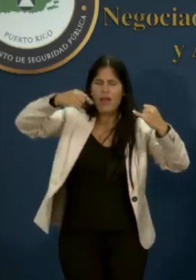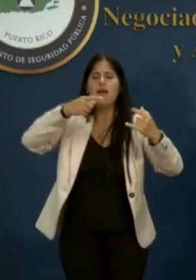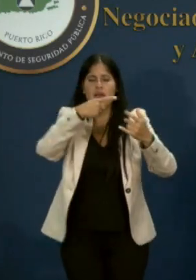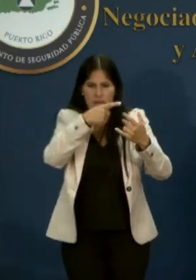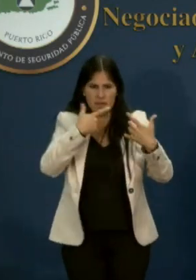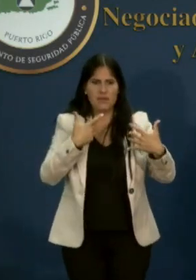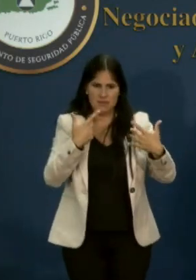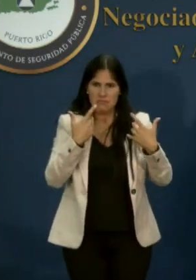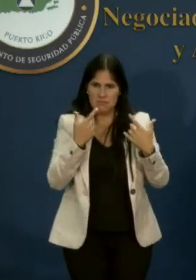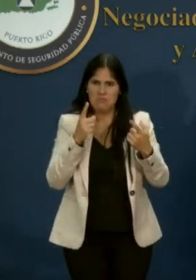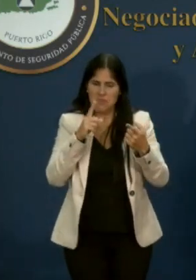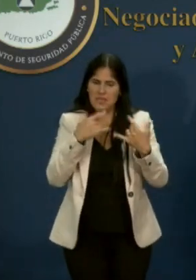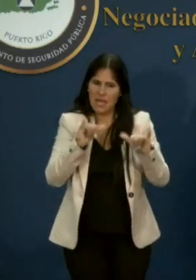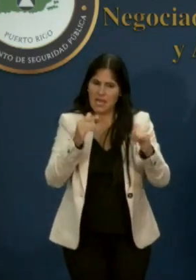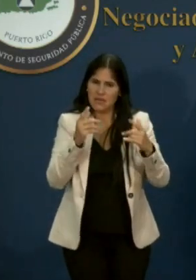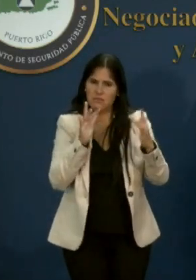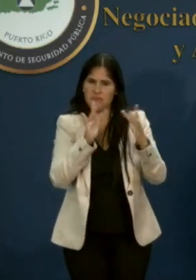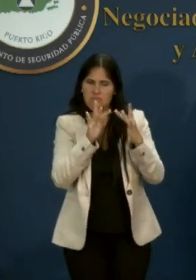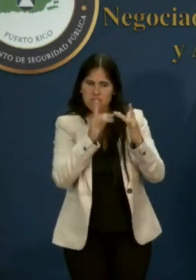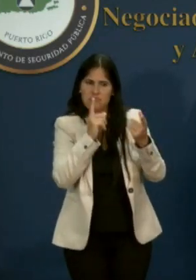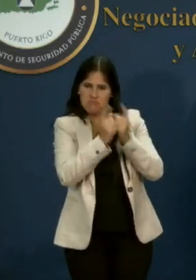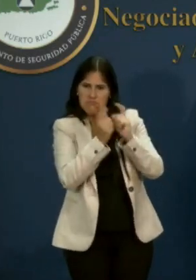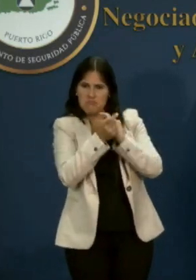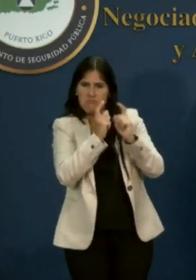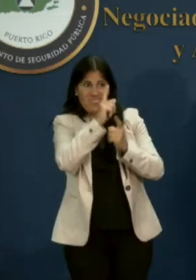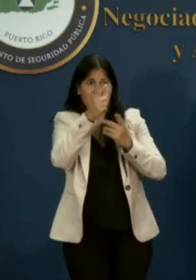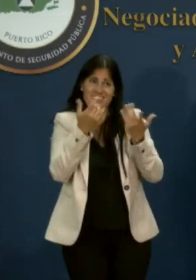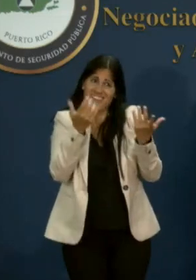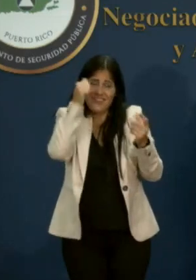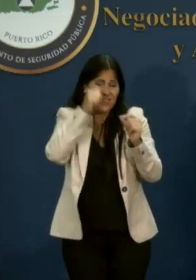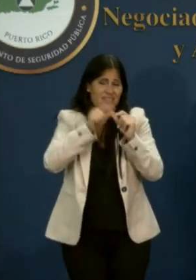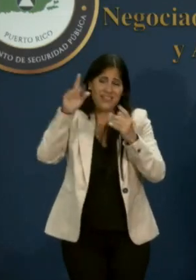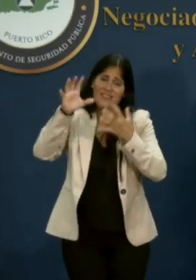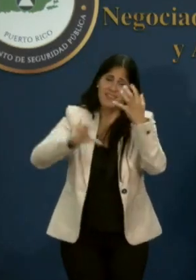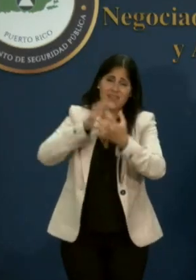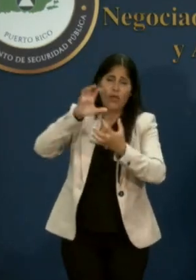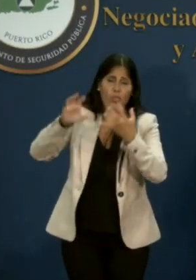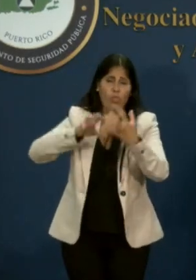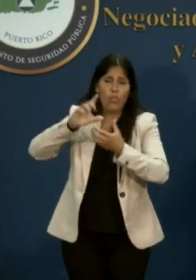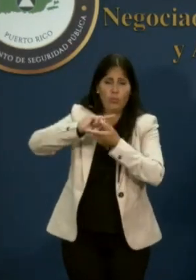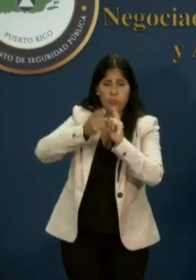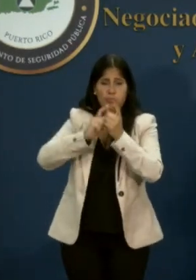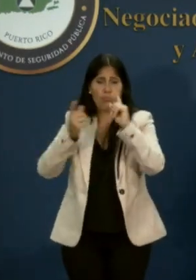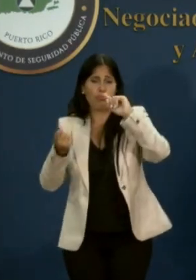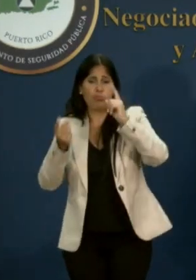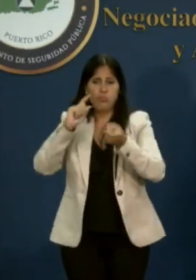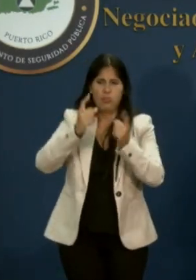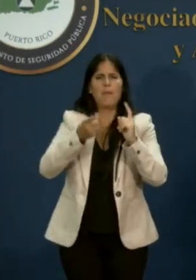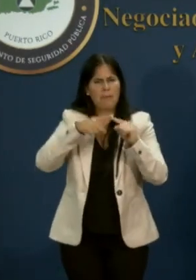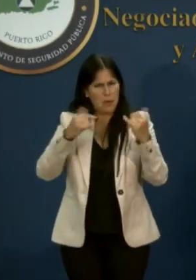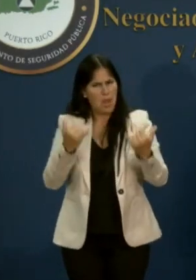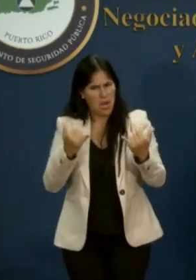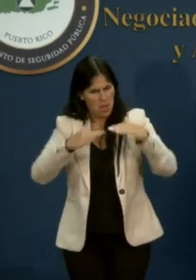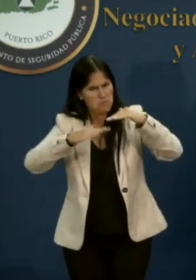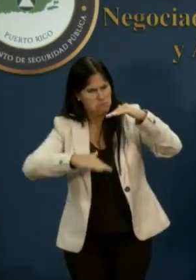esto, pero en una situación de una tormenta, yo les aseguro, estos números están muy por debajo a lo que podría haber ocurrido.